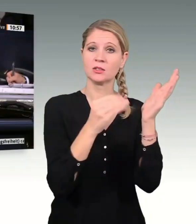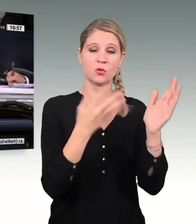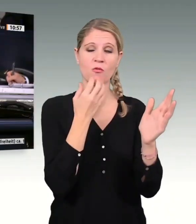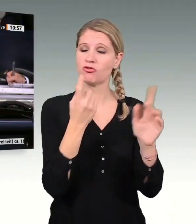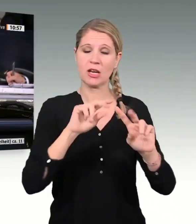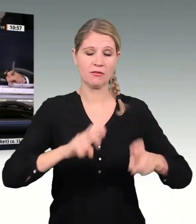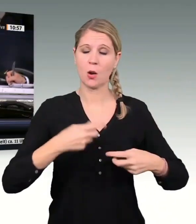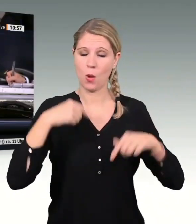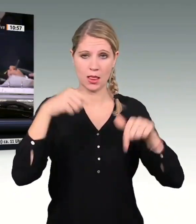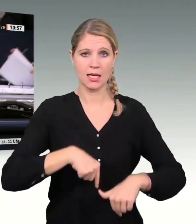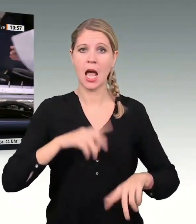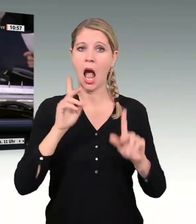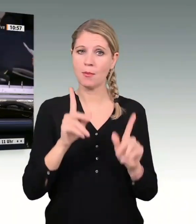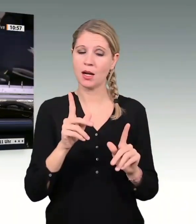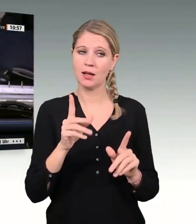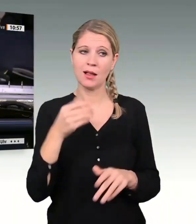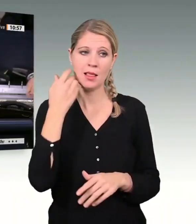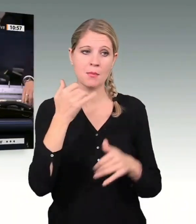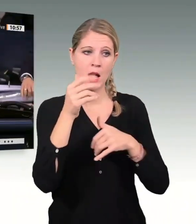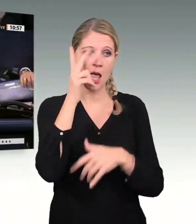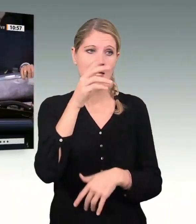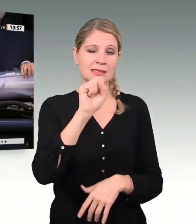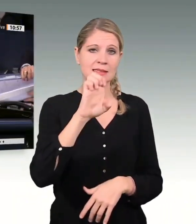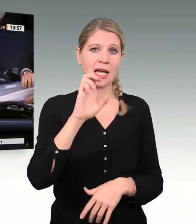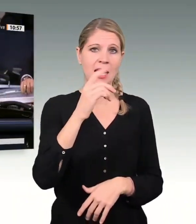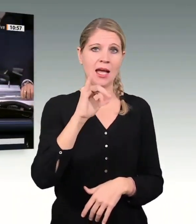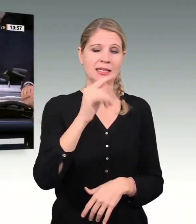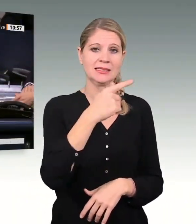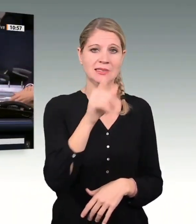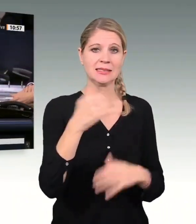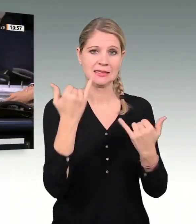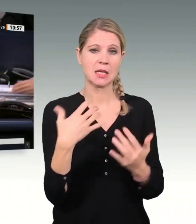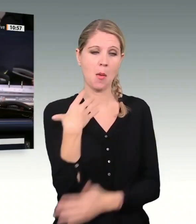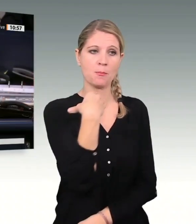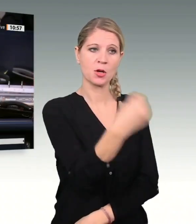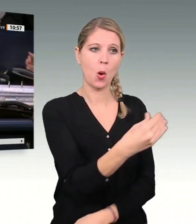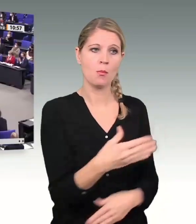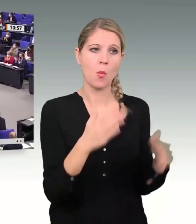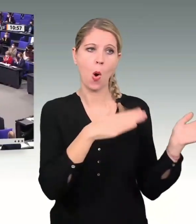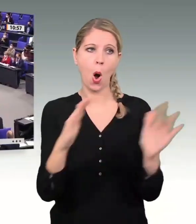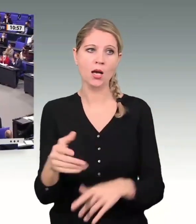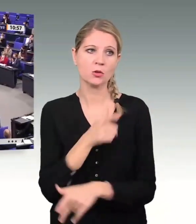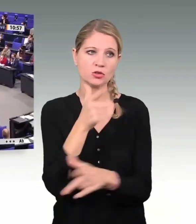Nächster Redner für die SPD-Fraktion, Dr. Lars Castellucci. Entschuldigung.